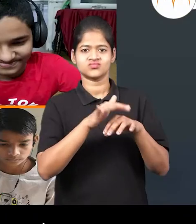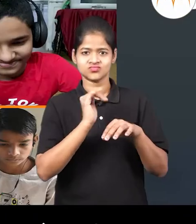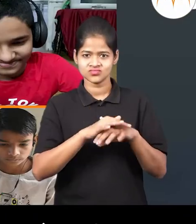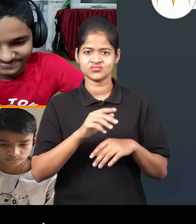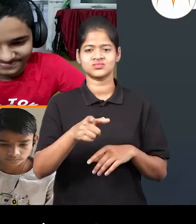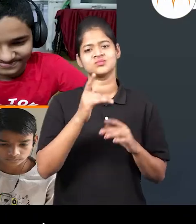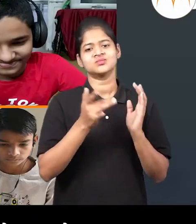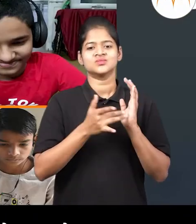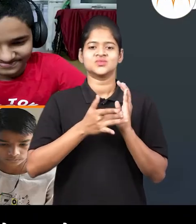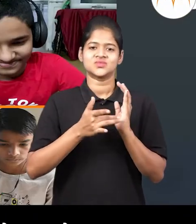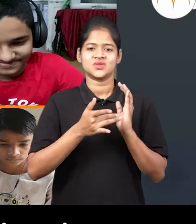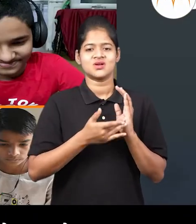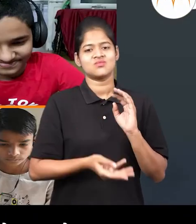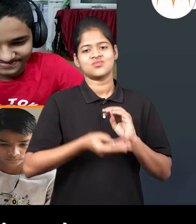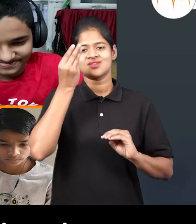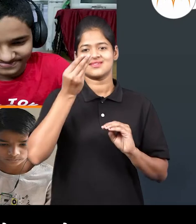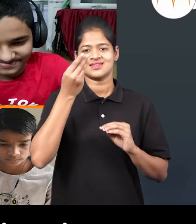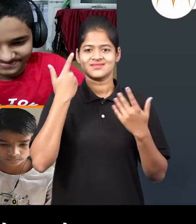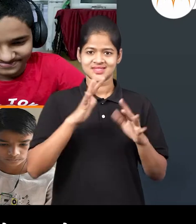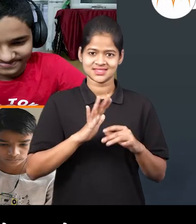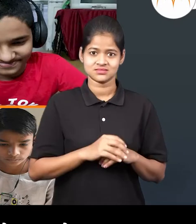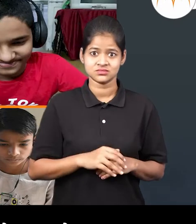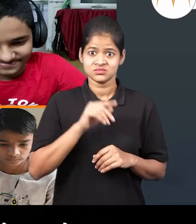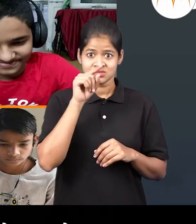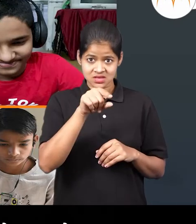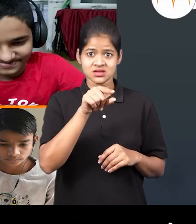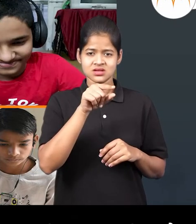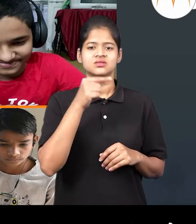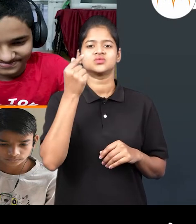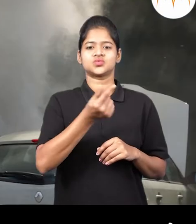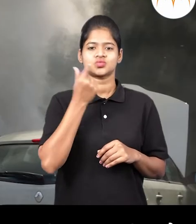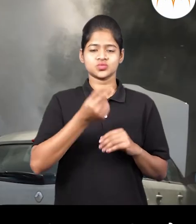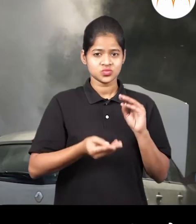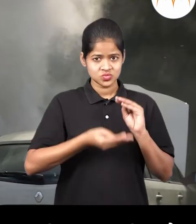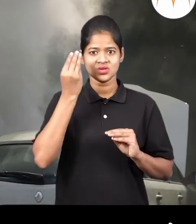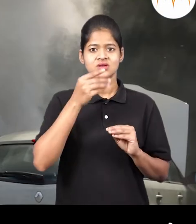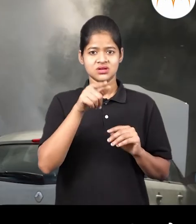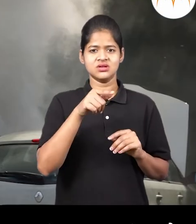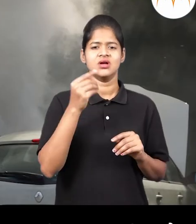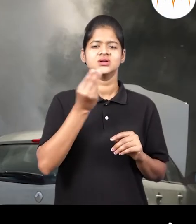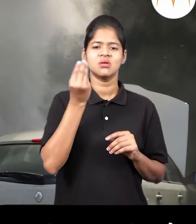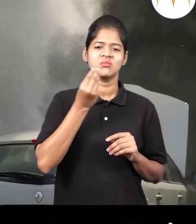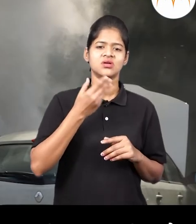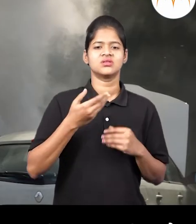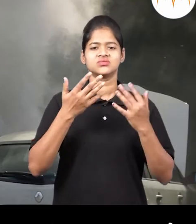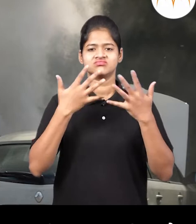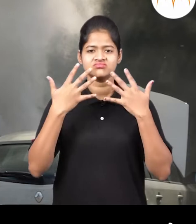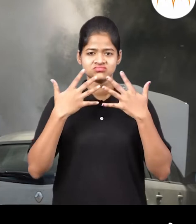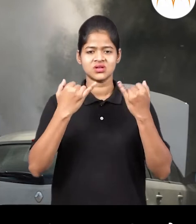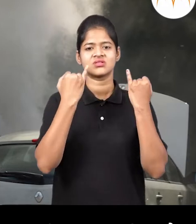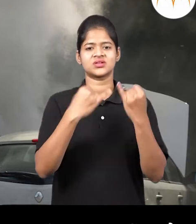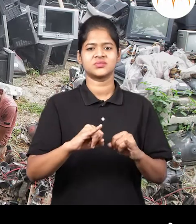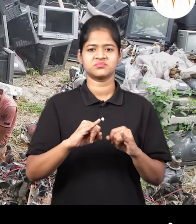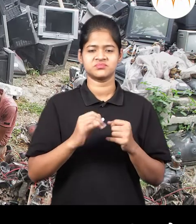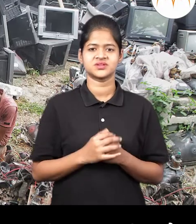साधनांचा हली, मूठ्यापरमाणात वीकास जालेला है। मात्र या साधनांचा जास्त वापर केला